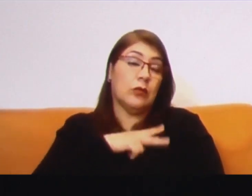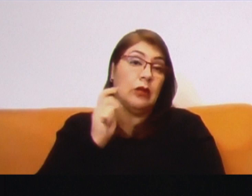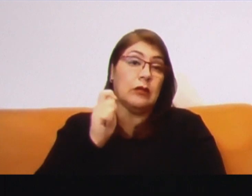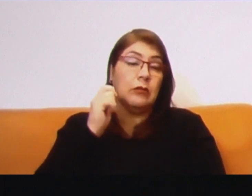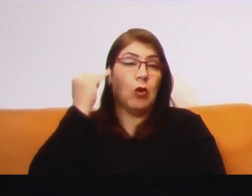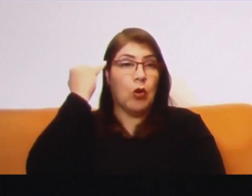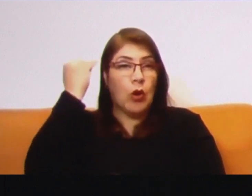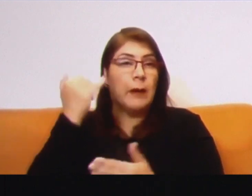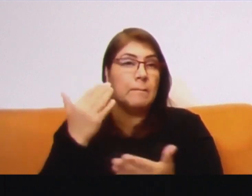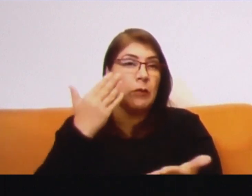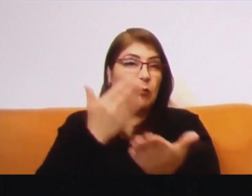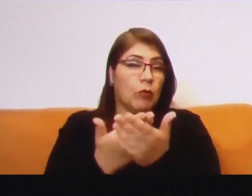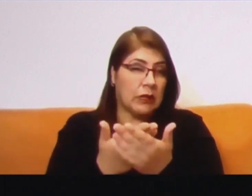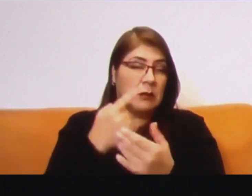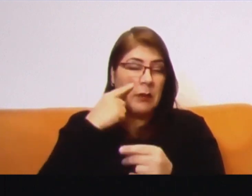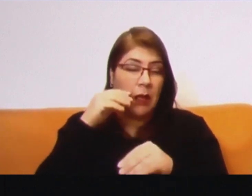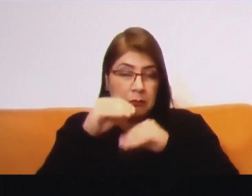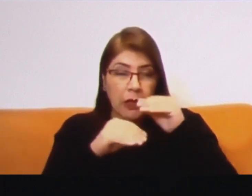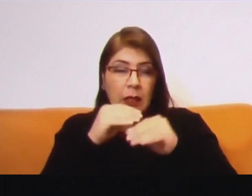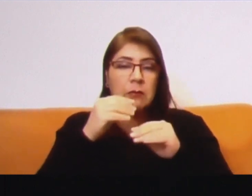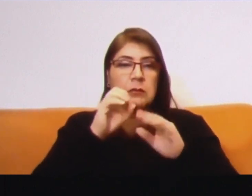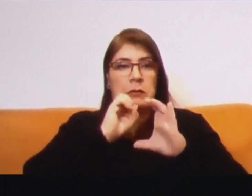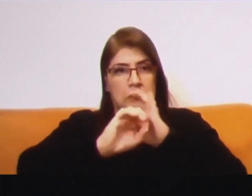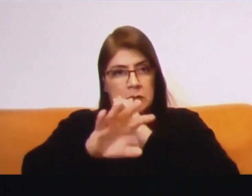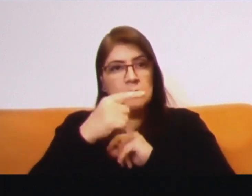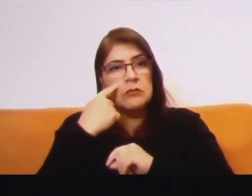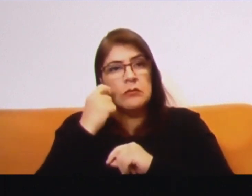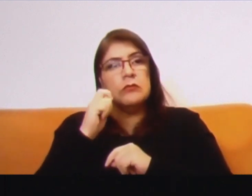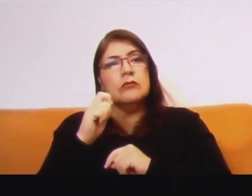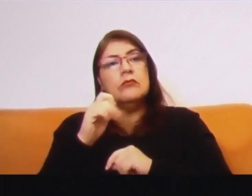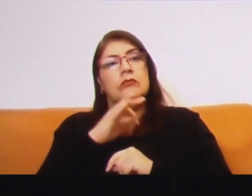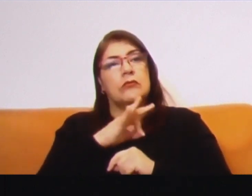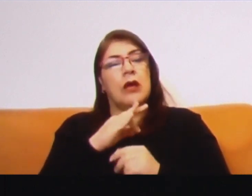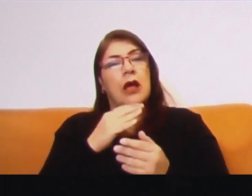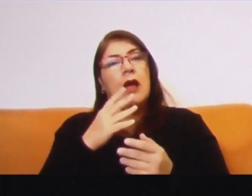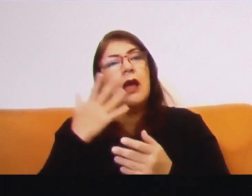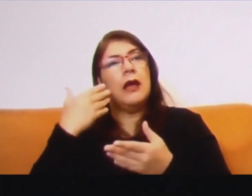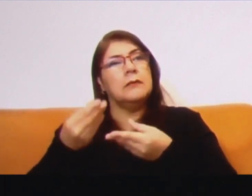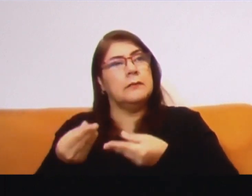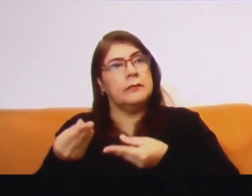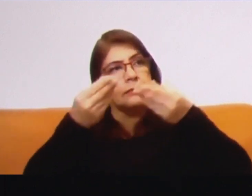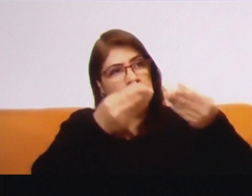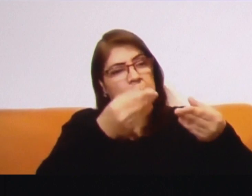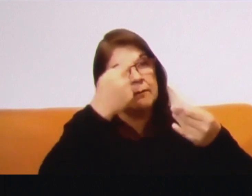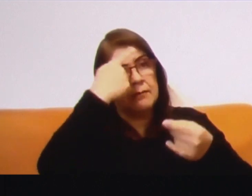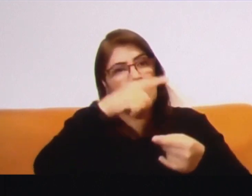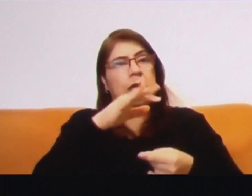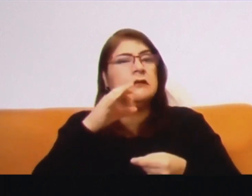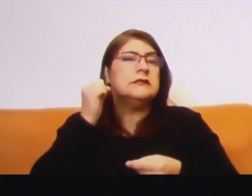muy detallada que podemos mandar y que entregamos en mano a los legisladores,